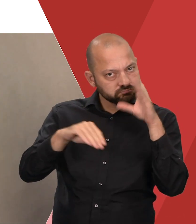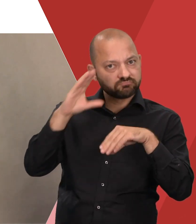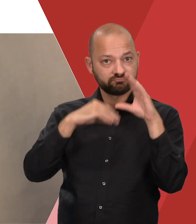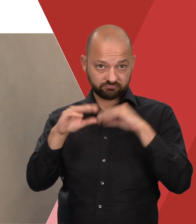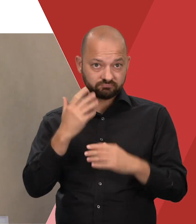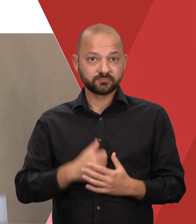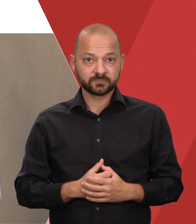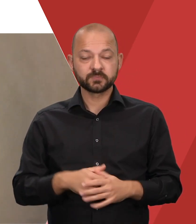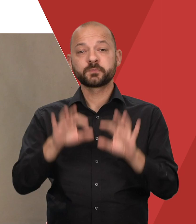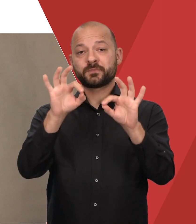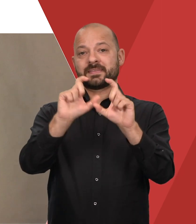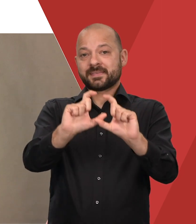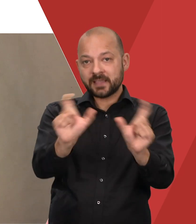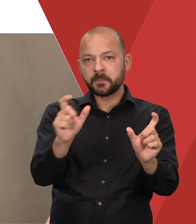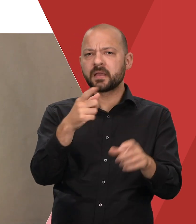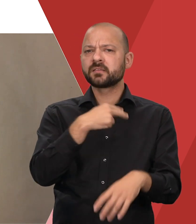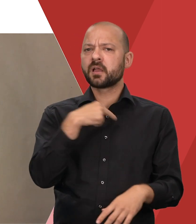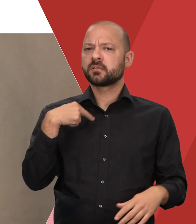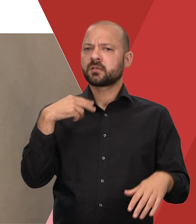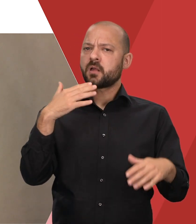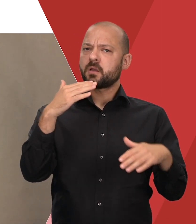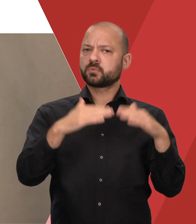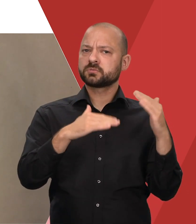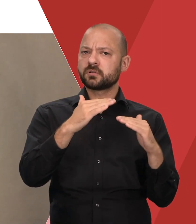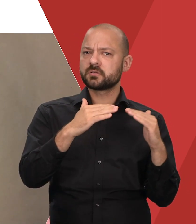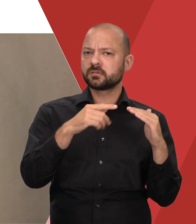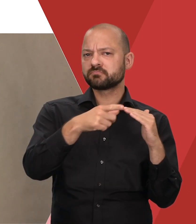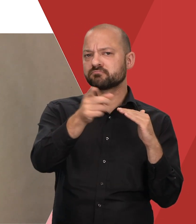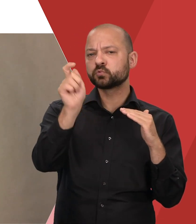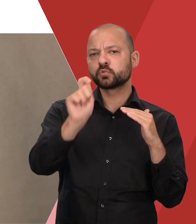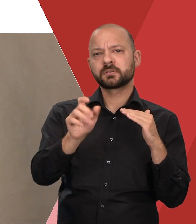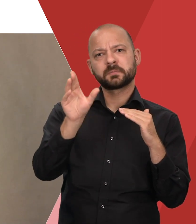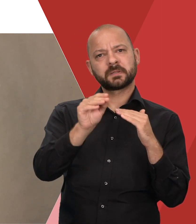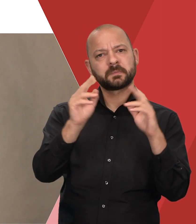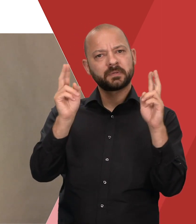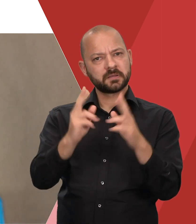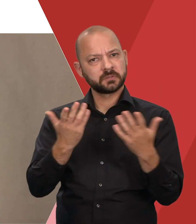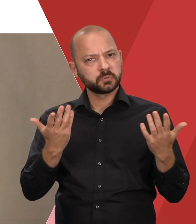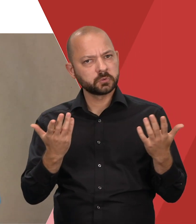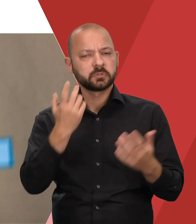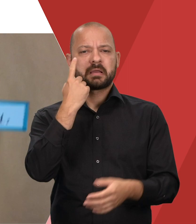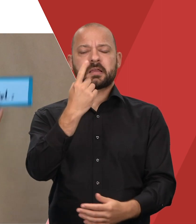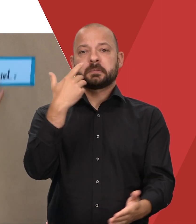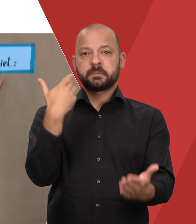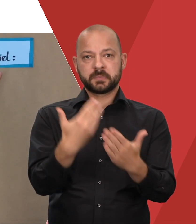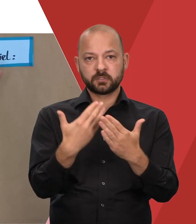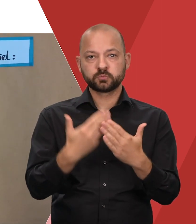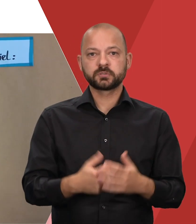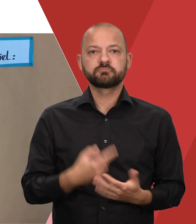Doch nun zum Thema. Was ist ein Nachteilsausgleich für Studierende mit Beeinträchtigung? Ein Beispiel. Die